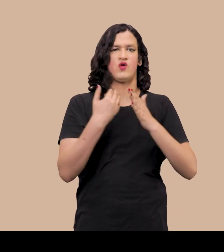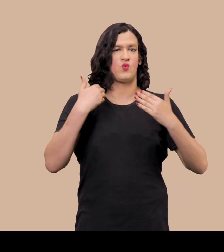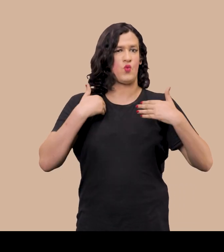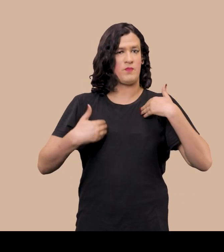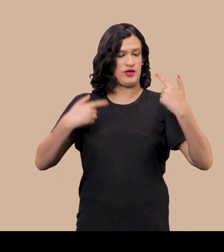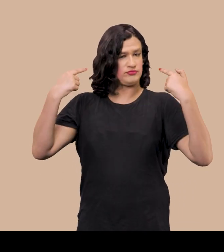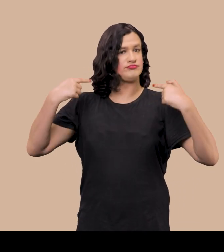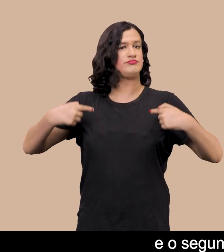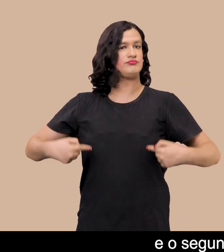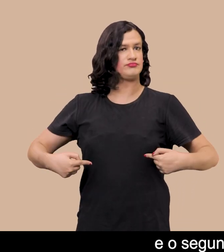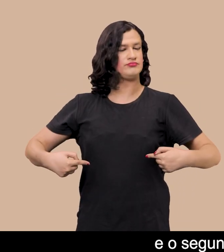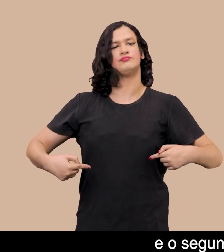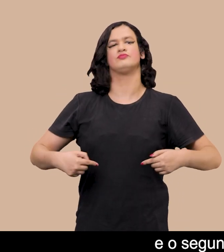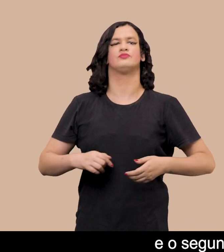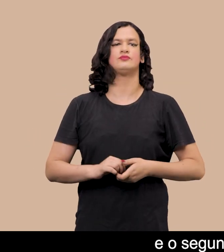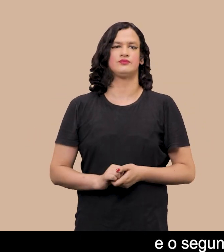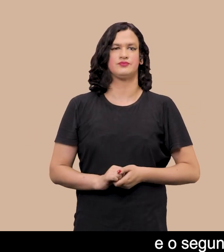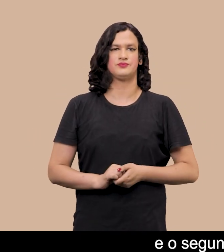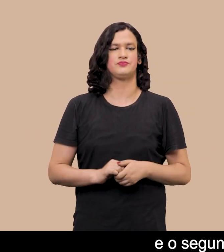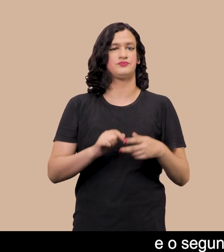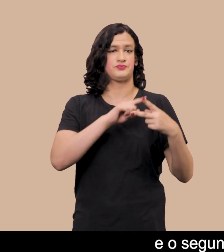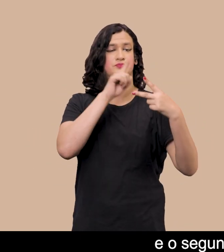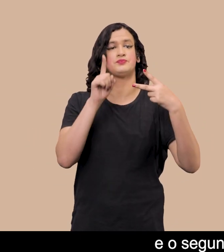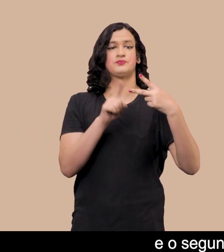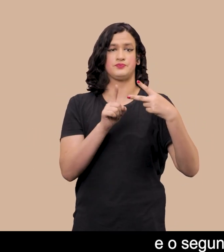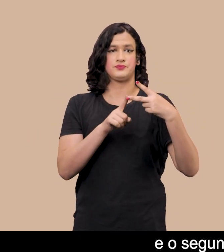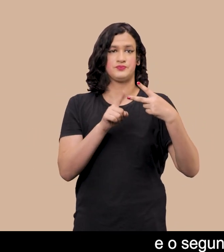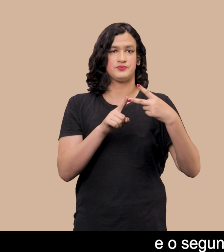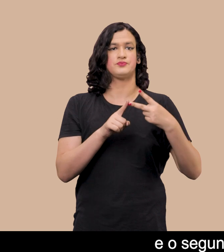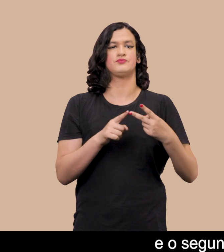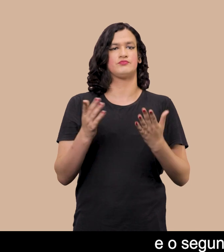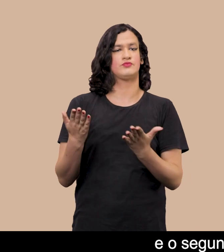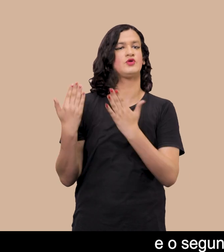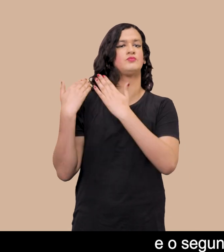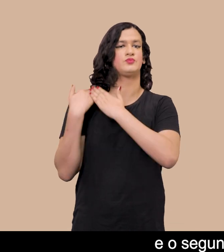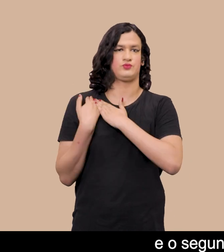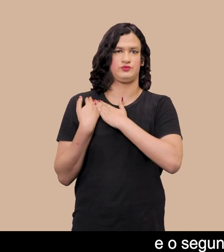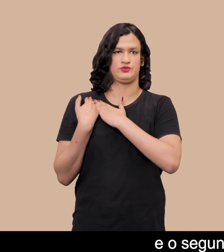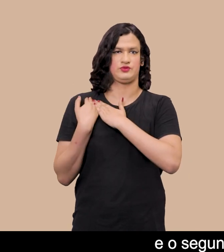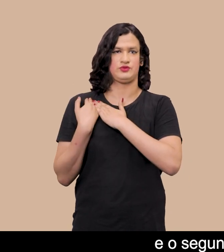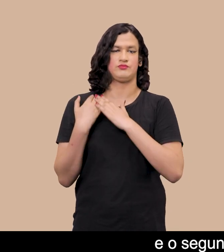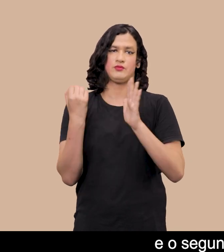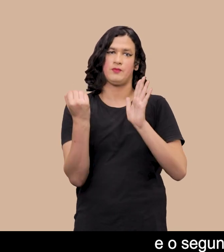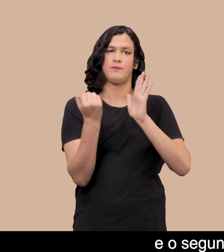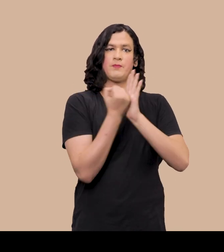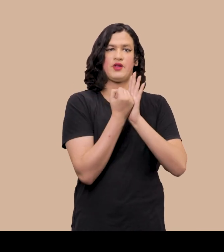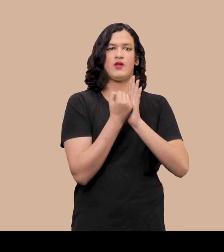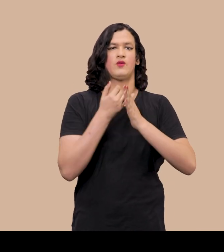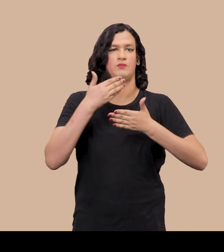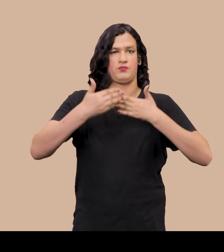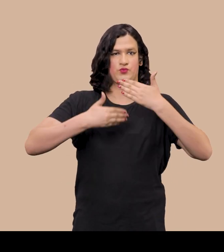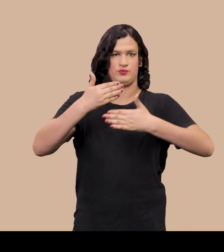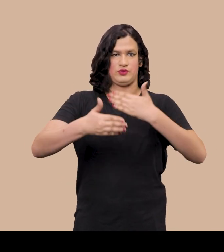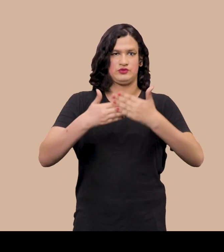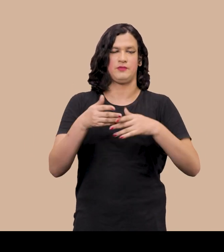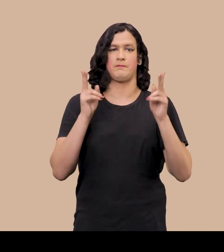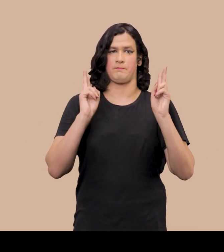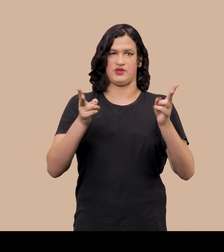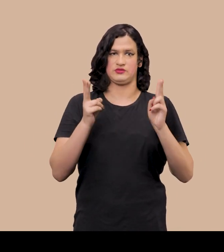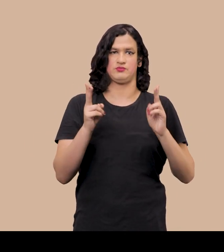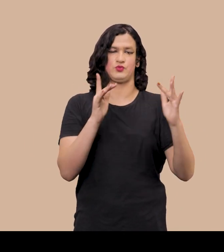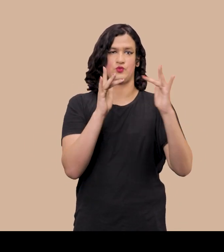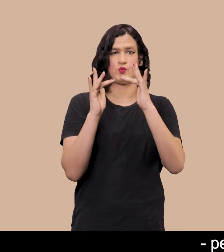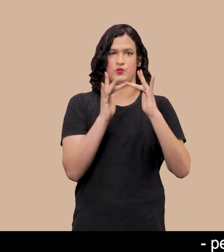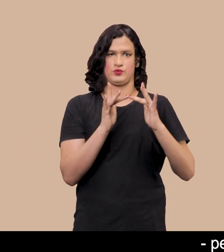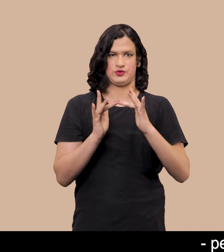E o segundo implica e responsabiliza quem a marca nesse processo Que se dá sempre de forma